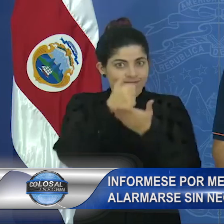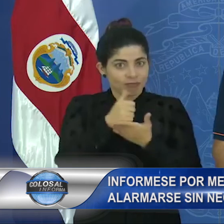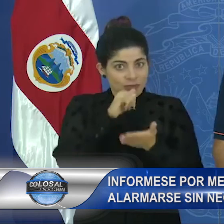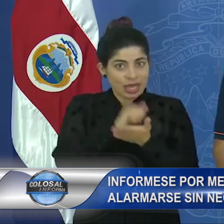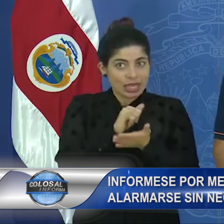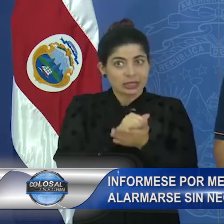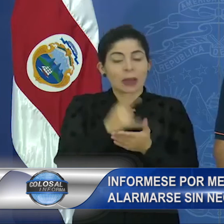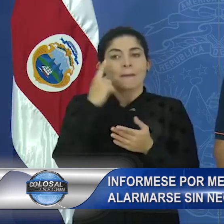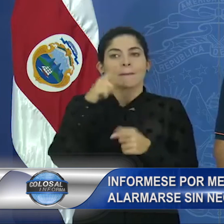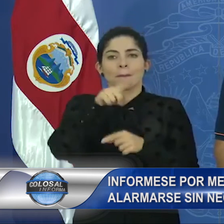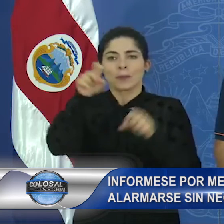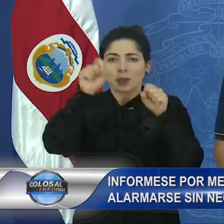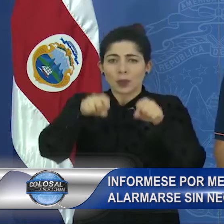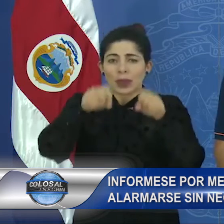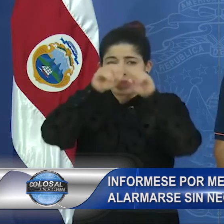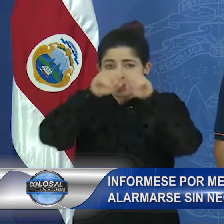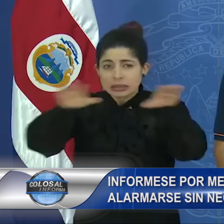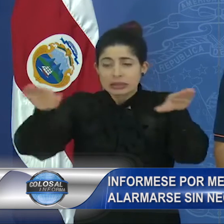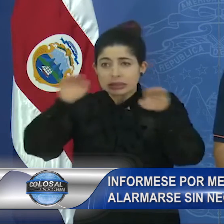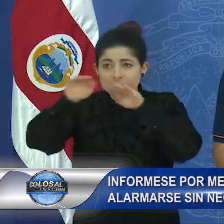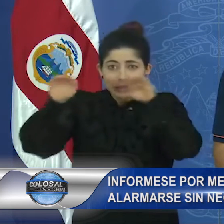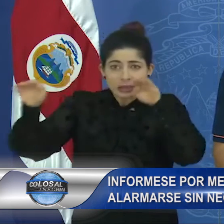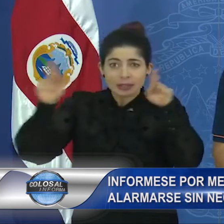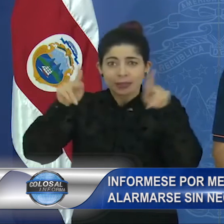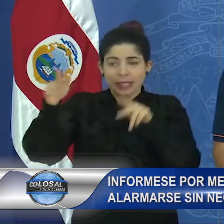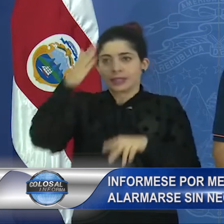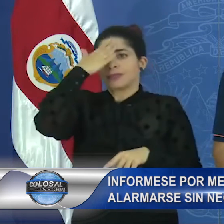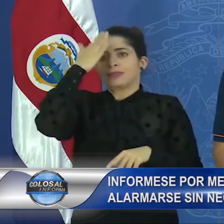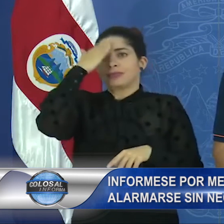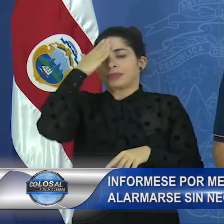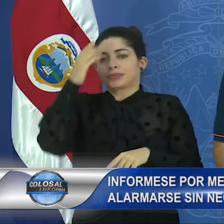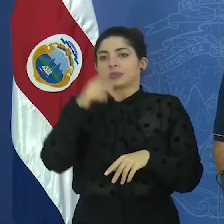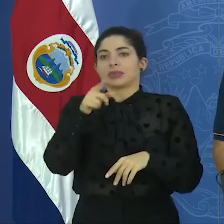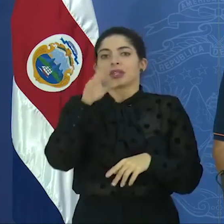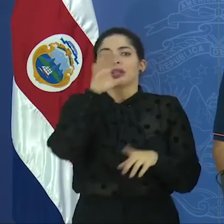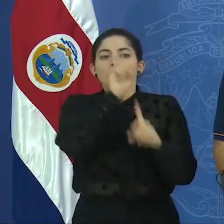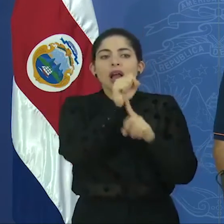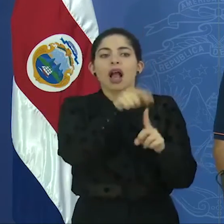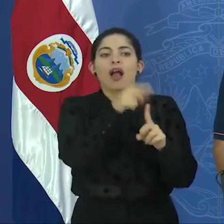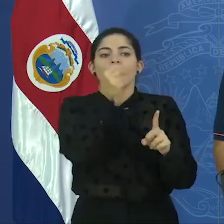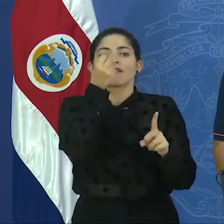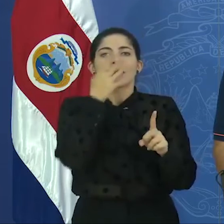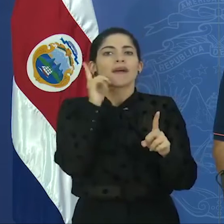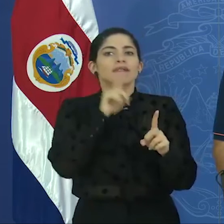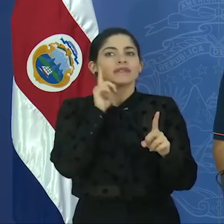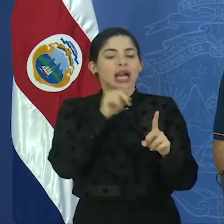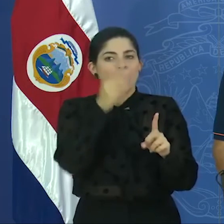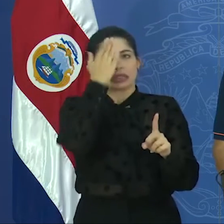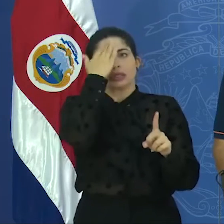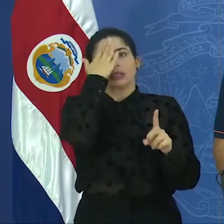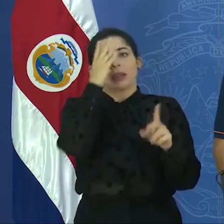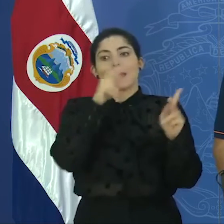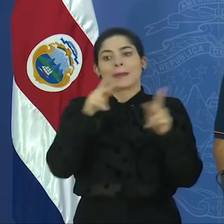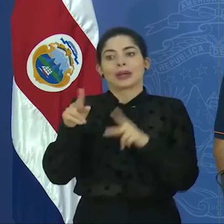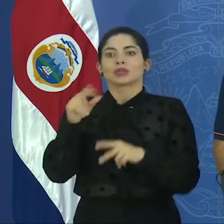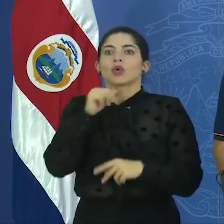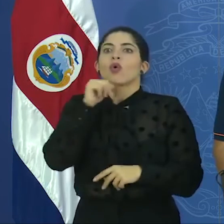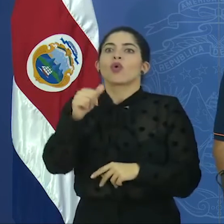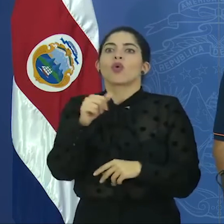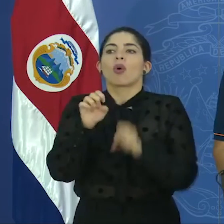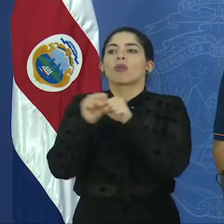esto para difundir esa información, caracterizarla como información falsa y que la población no